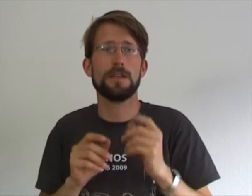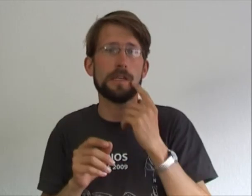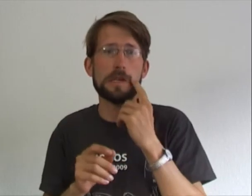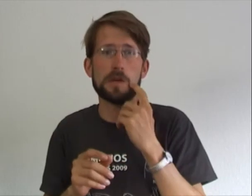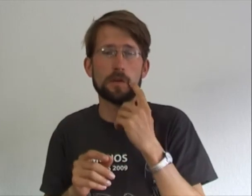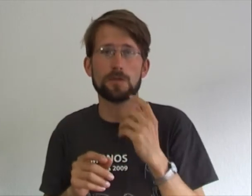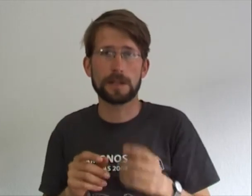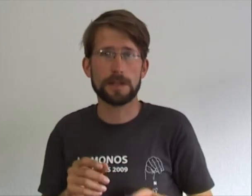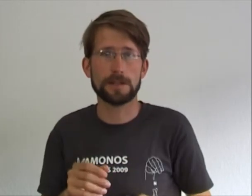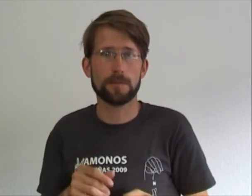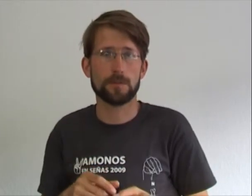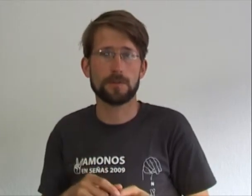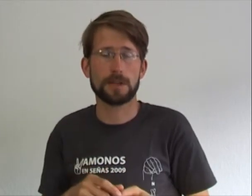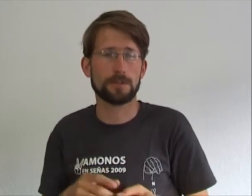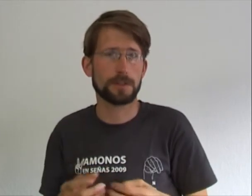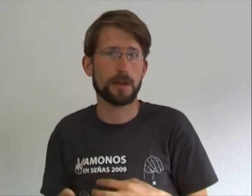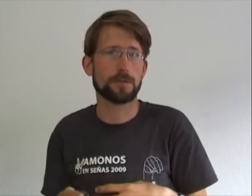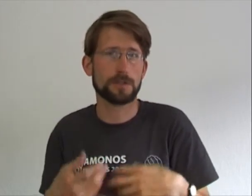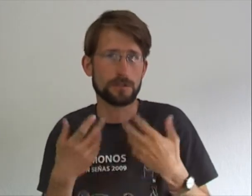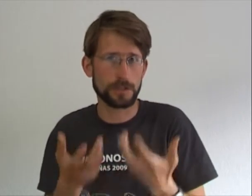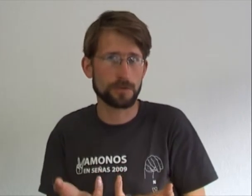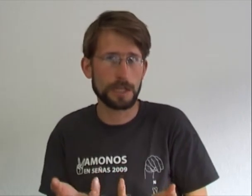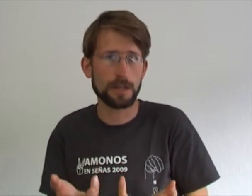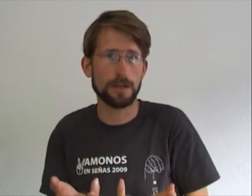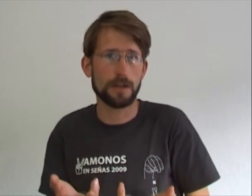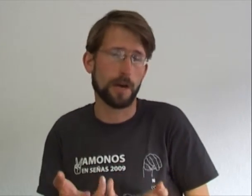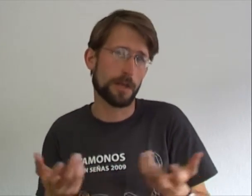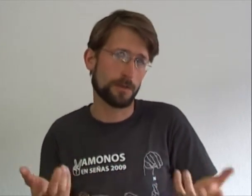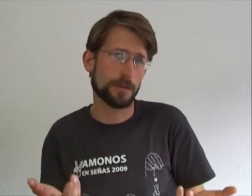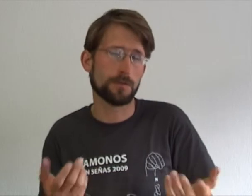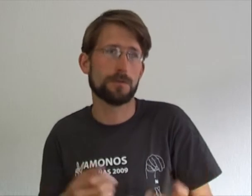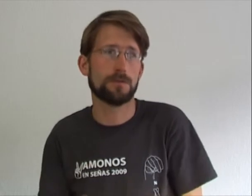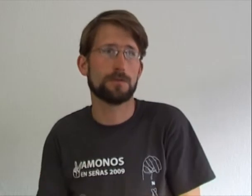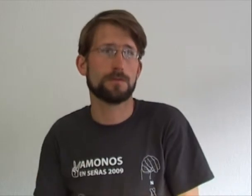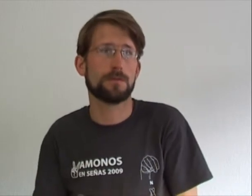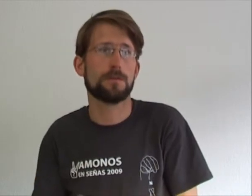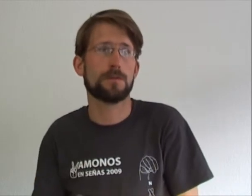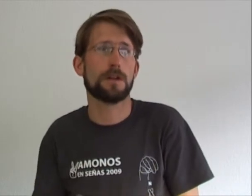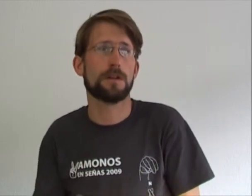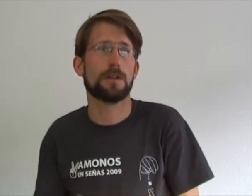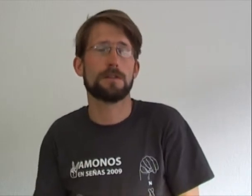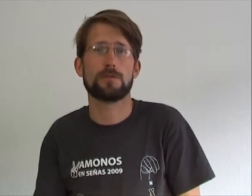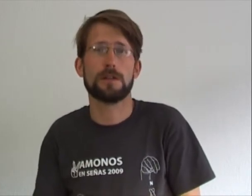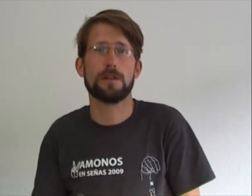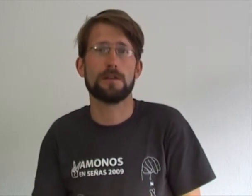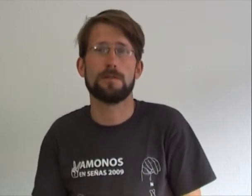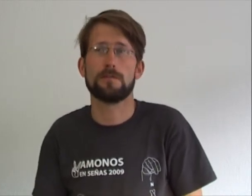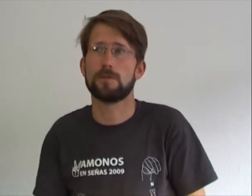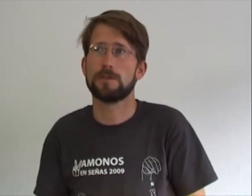durante el tiempo que nos quedamos en su escuela, hablando de una escuela, ¿cómo se